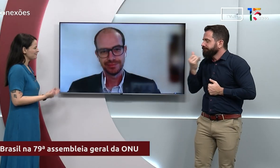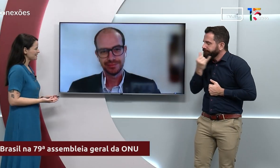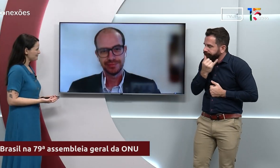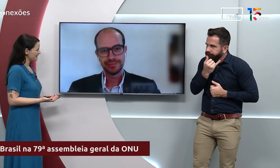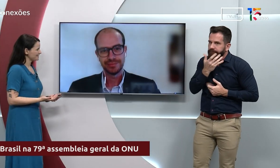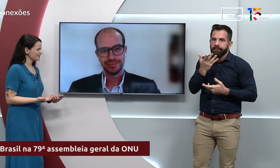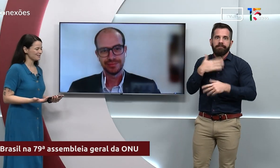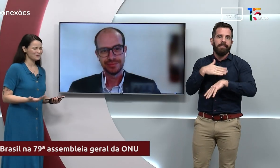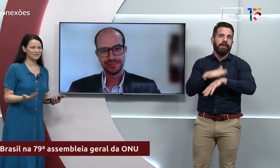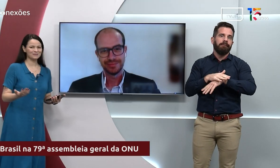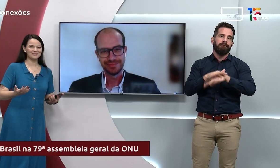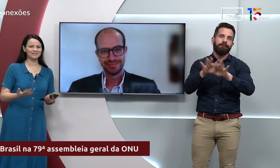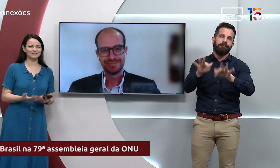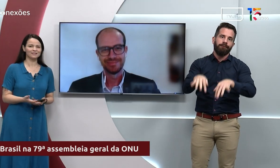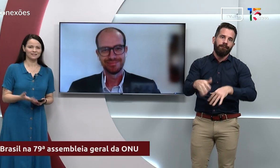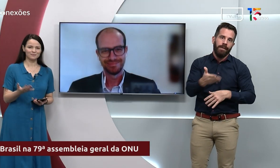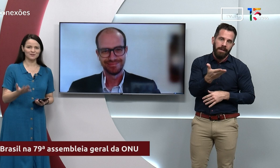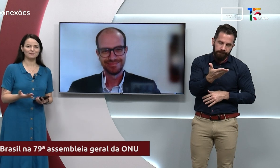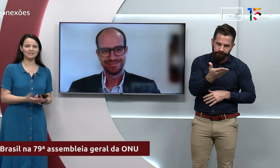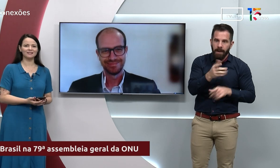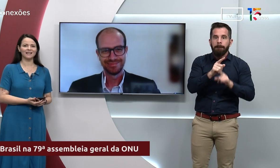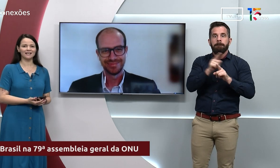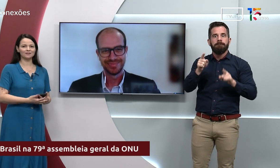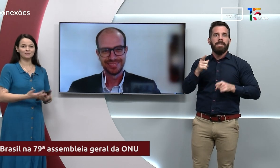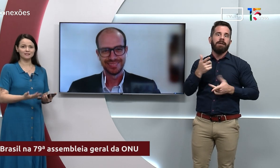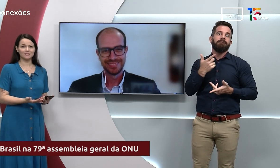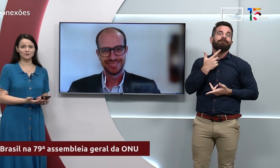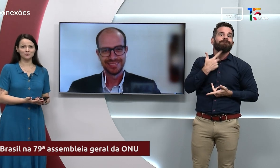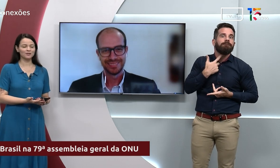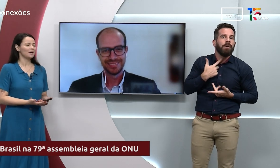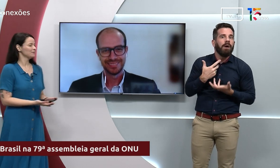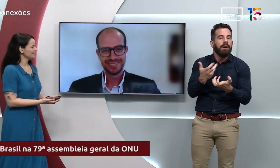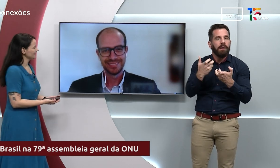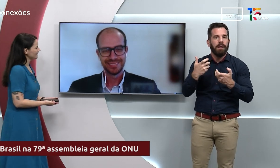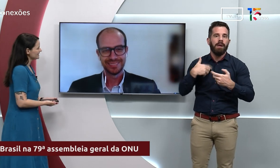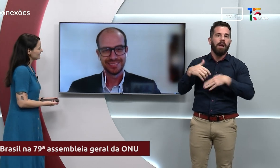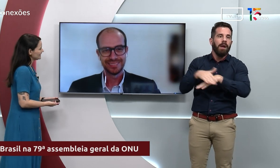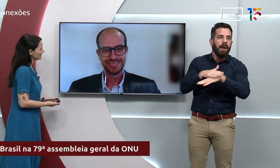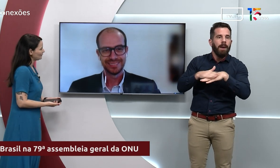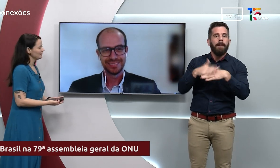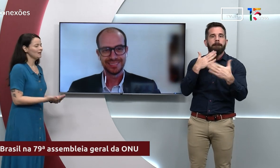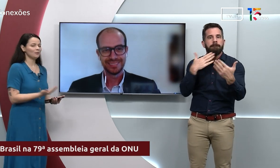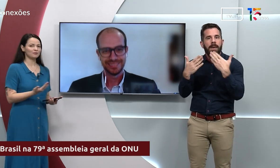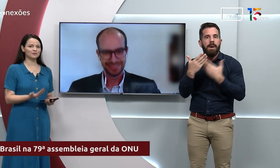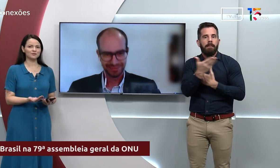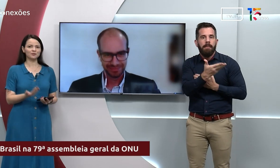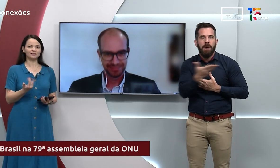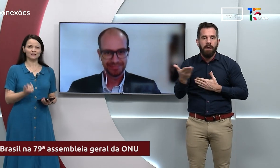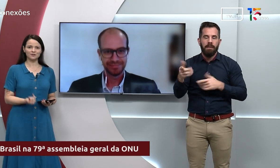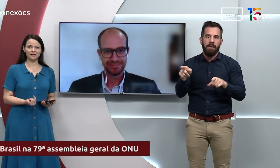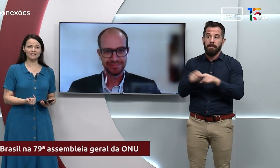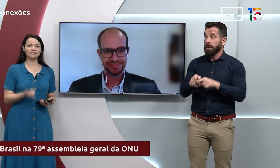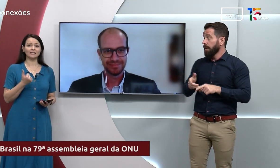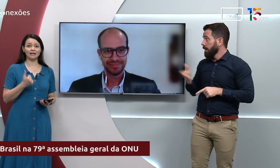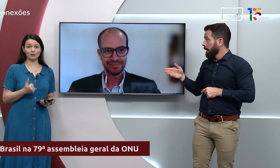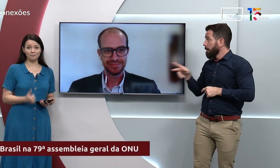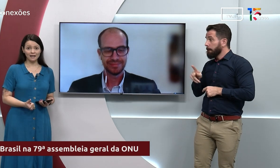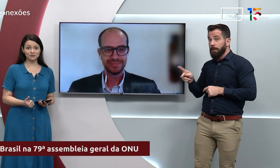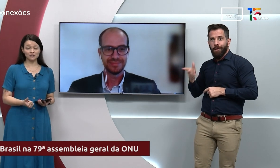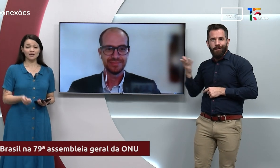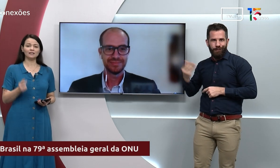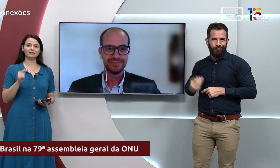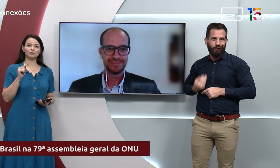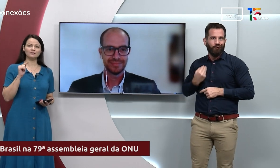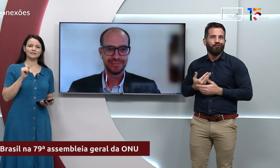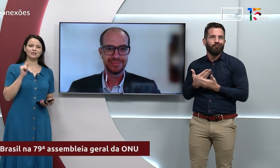mas gostaria de conversar mais com o senhor sobre isso. Acho que as pessoas também se interessam por esses assuntos, mas queria agradecer aqui também o professor internacionalista, Carlo